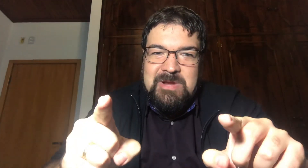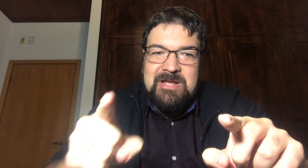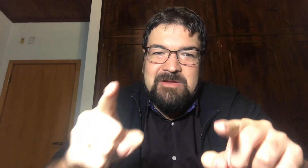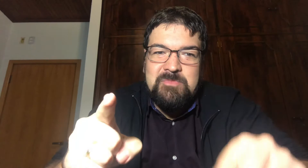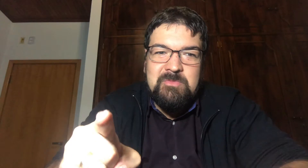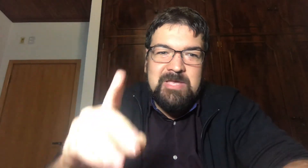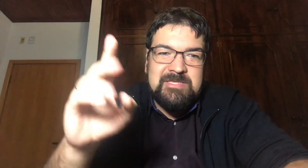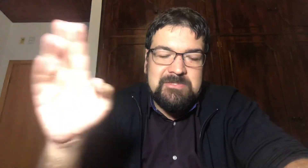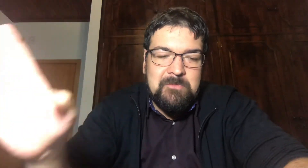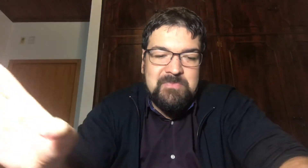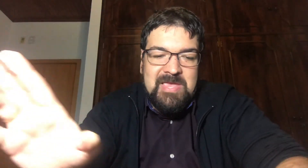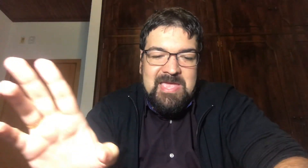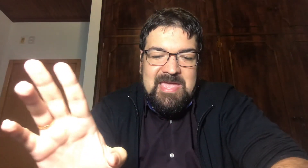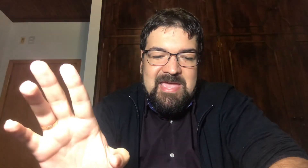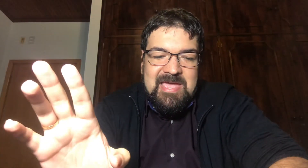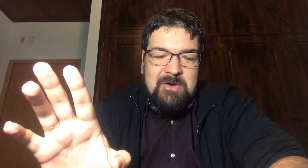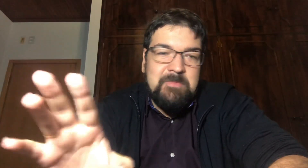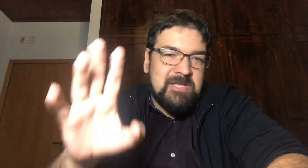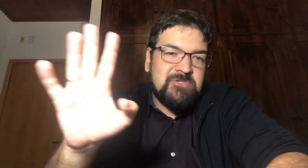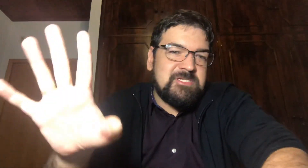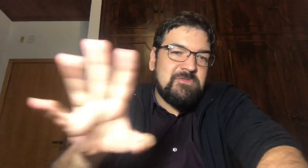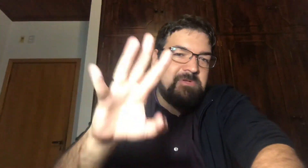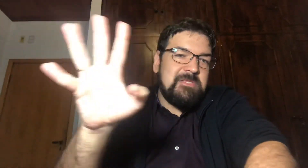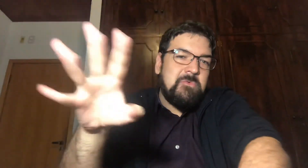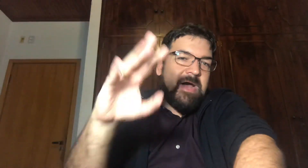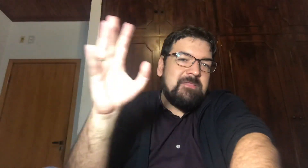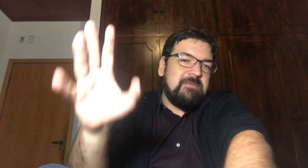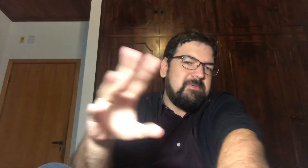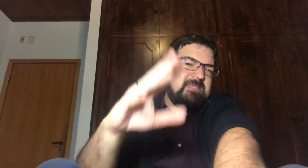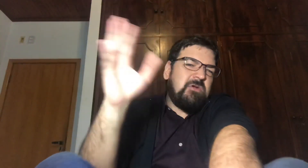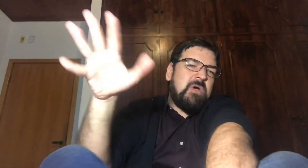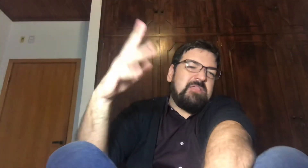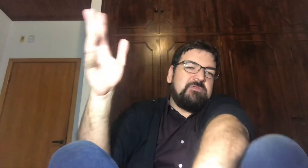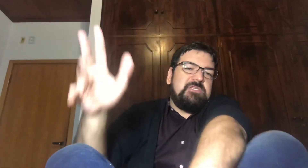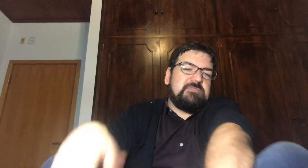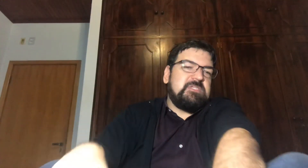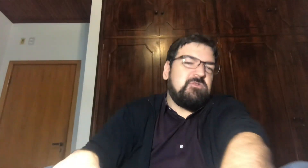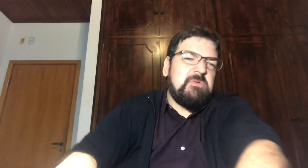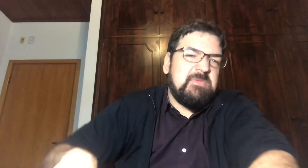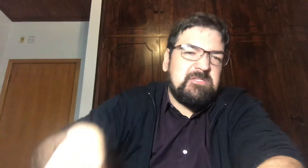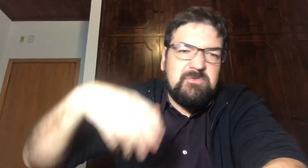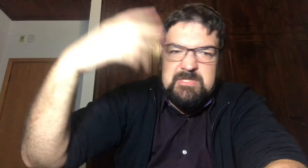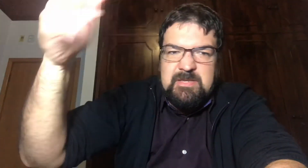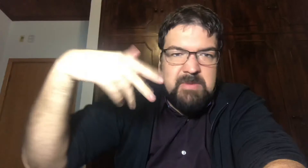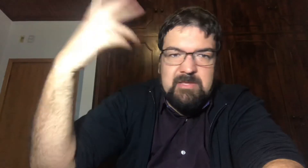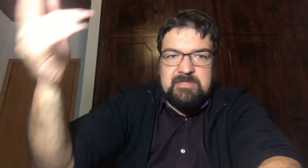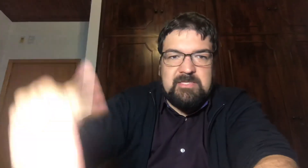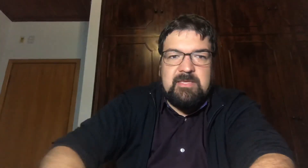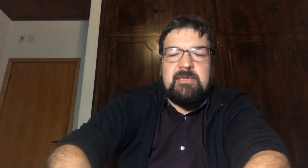mercado De capitão Moeda São Operações Que duram Até 4 dias Mas normalmente Duram semanas Até